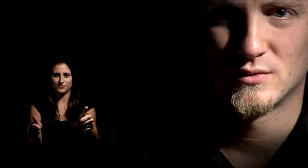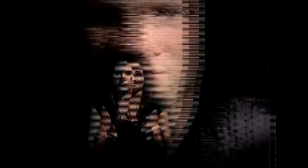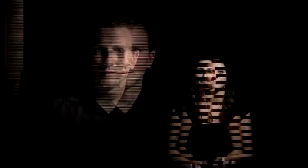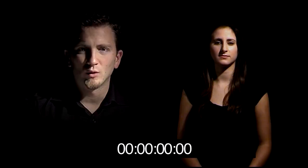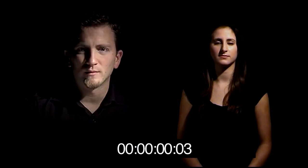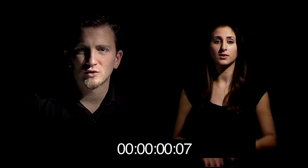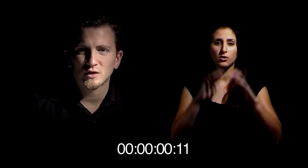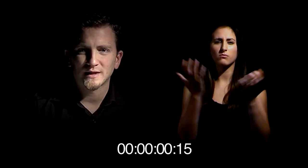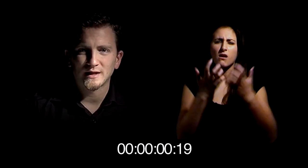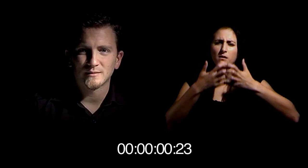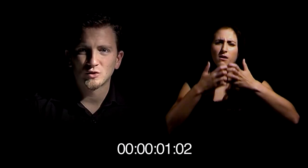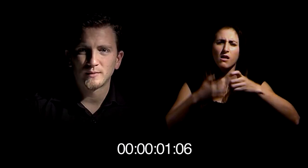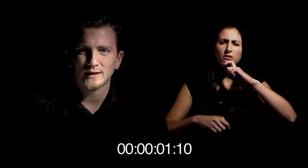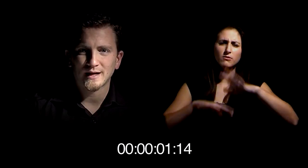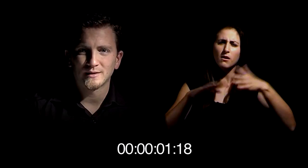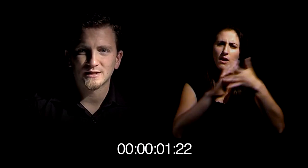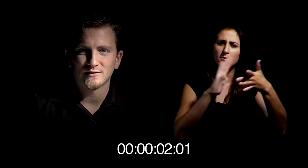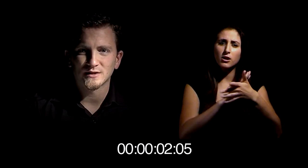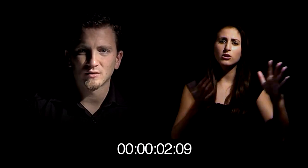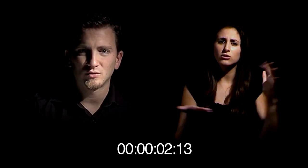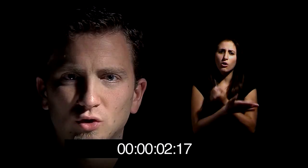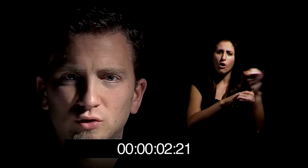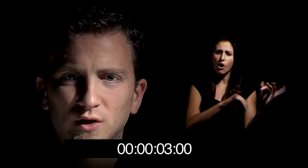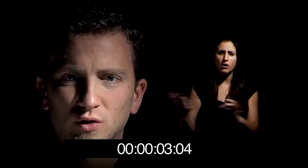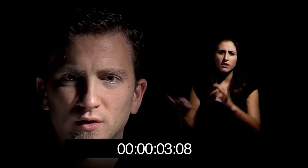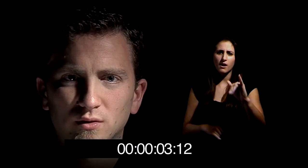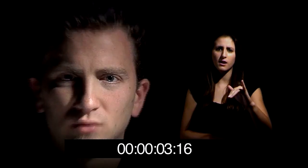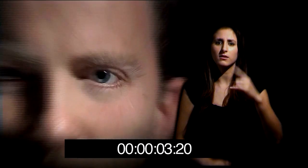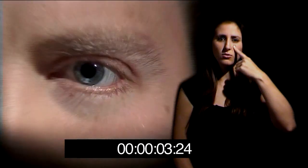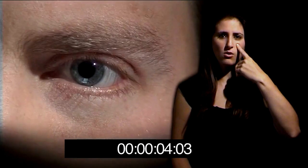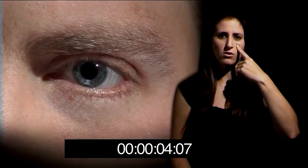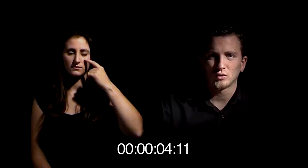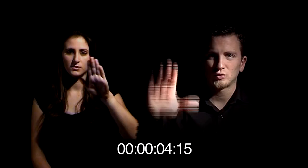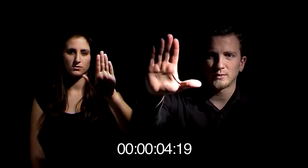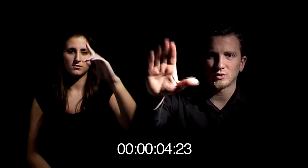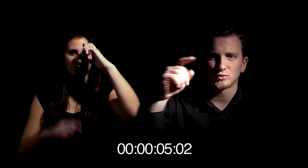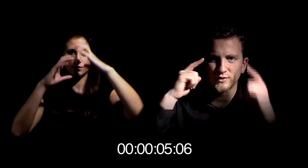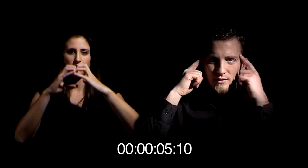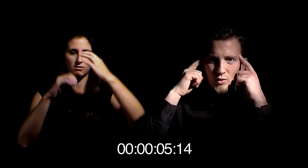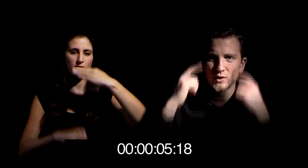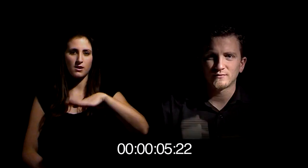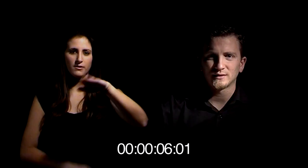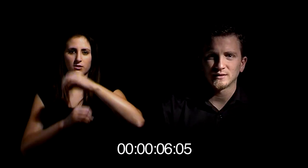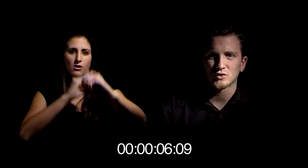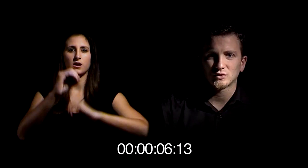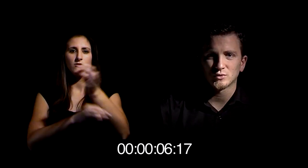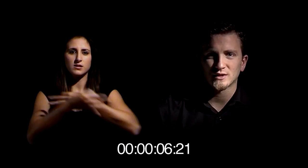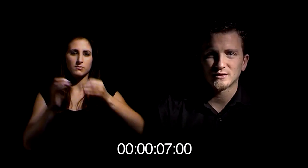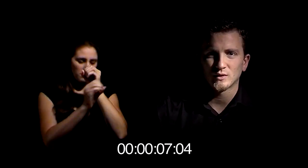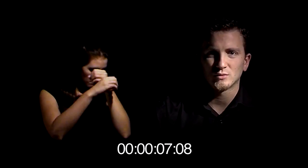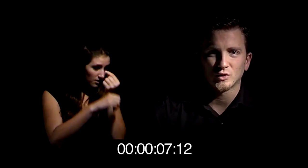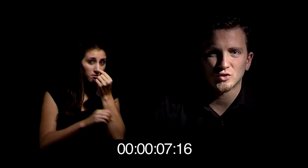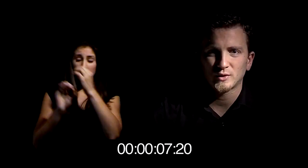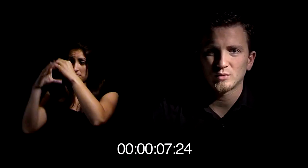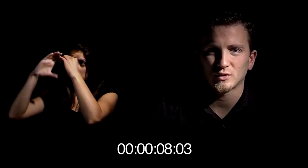Comencemos. El universo es la maquinaria más compleja que jamás haya diseñado. Todo tiene orden. Tu ojo, tu mano, tu cerebro, un elefante, los átomos,